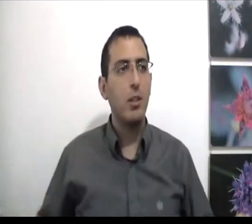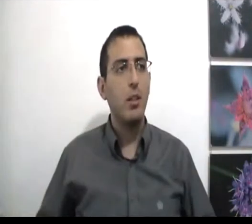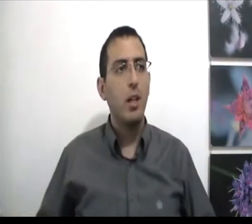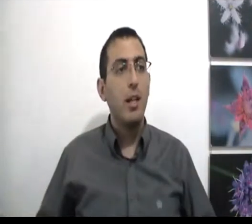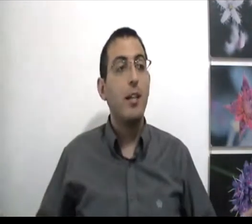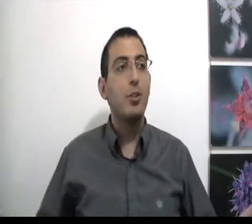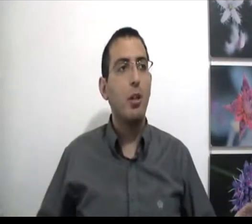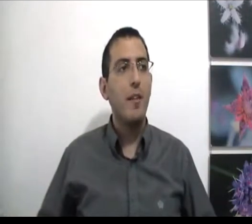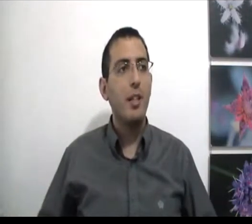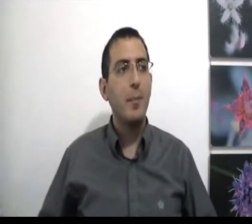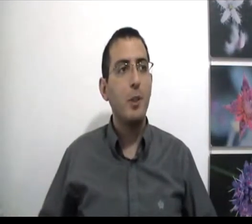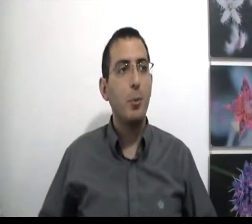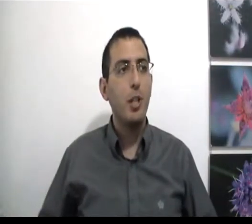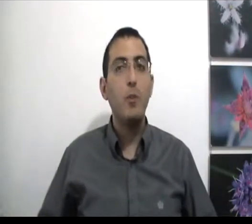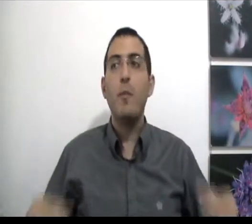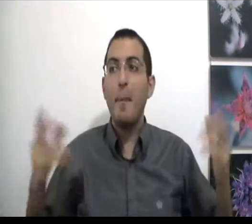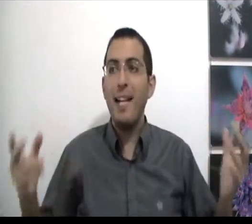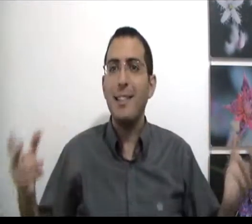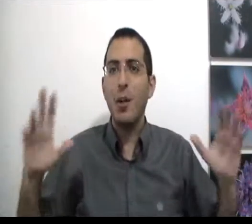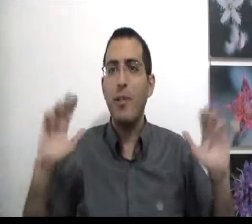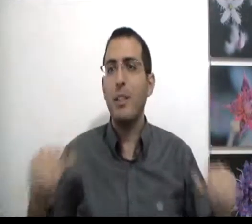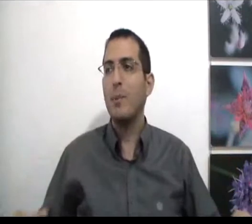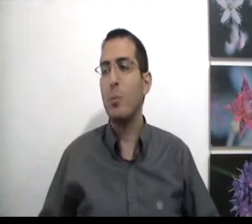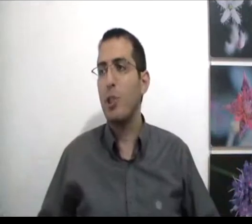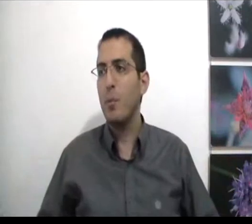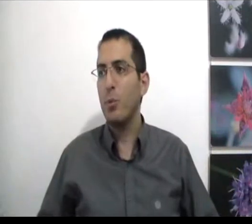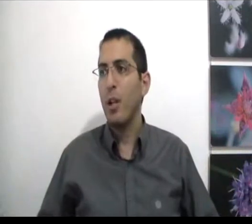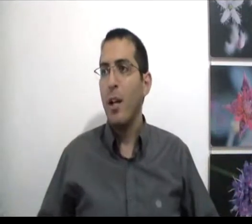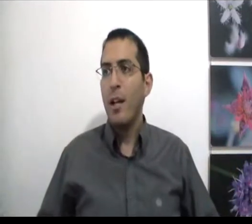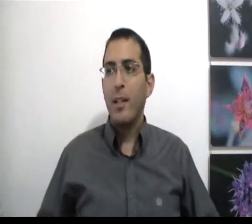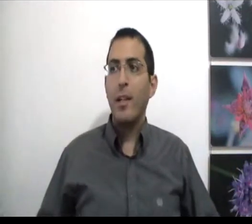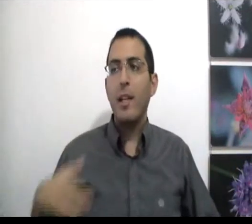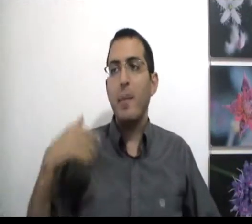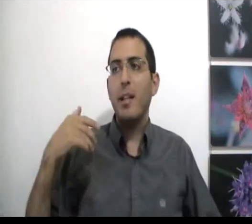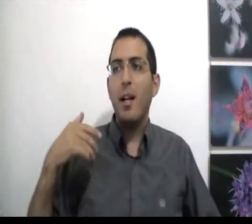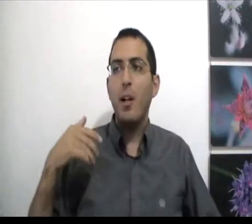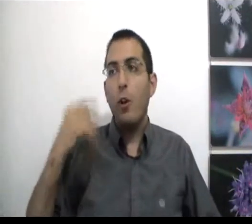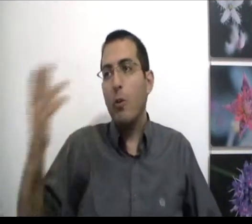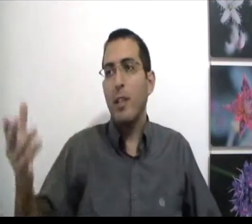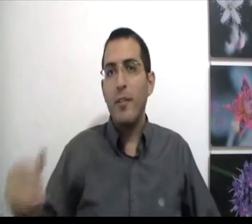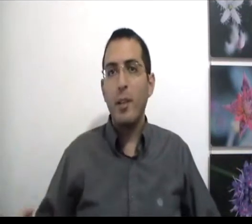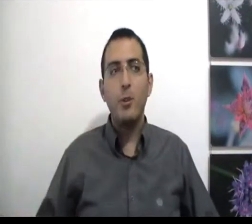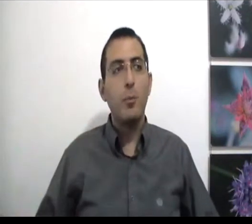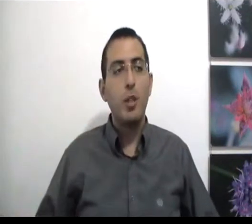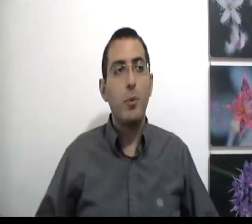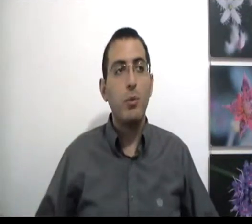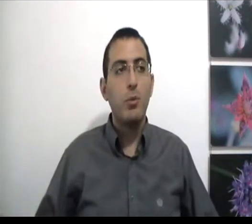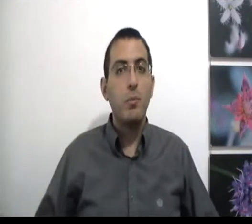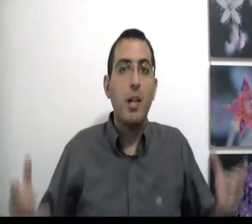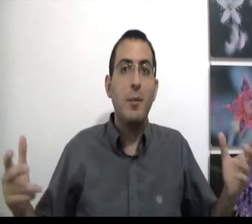לרצות להבין את המציאות בשלמות וממילא זה כאילו הבן את המציאות בשלמות כי אם אתה לא רוצה להבין את המציאות בשלמות אז